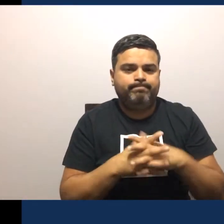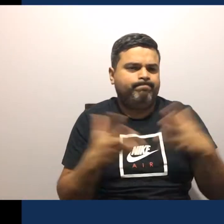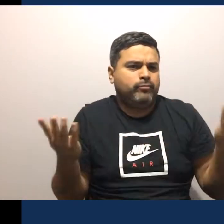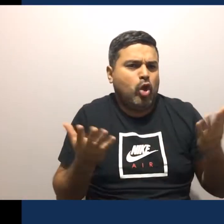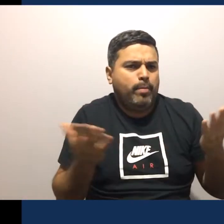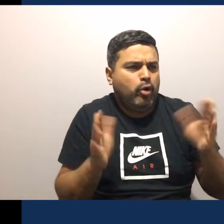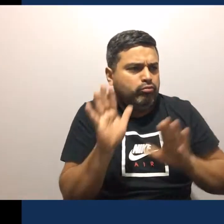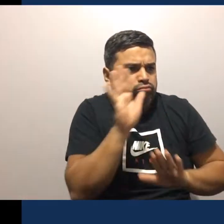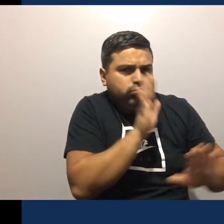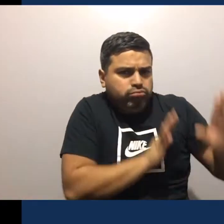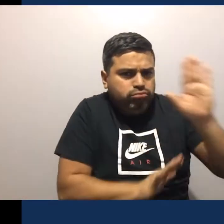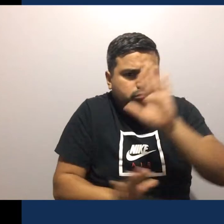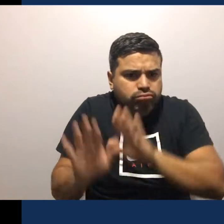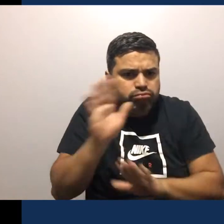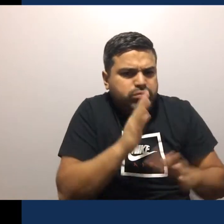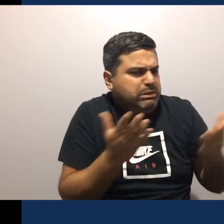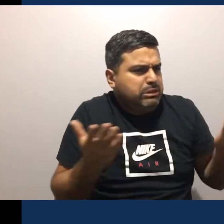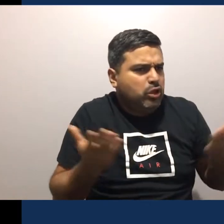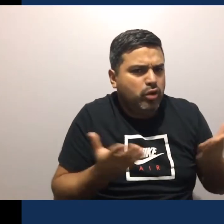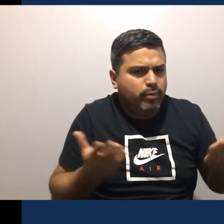¿Cómo cuidarse?